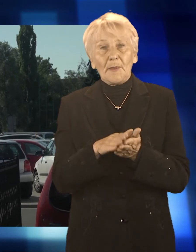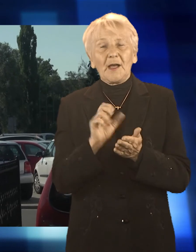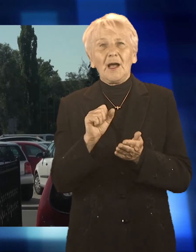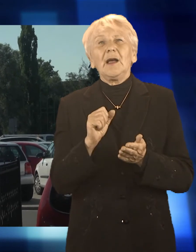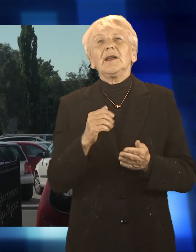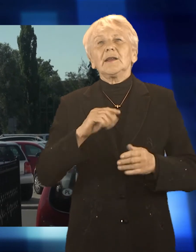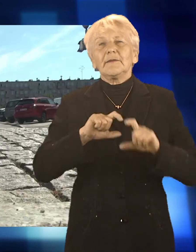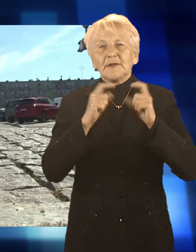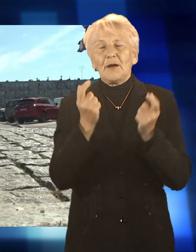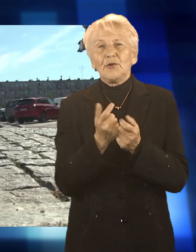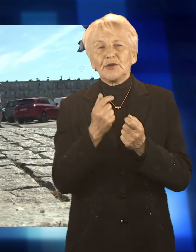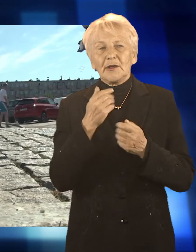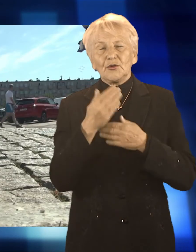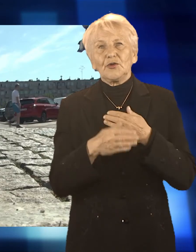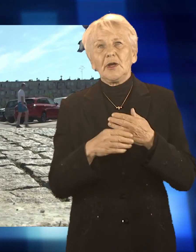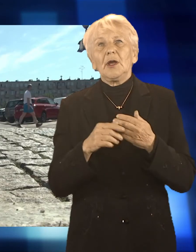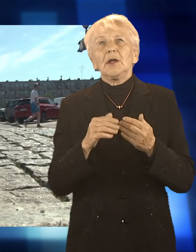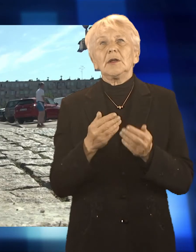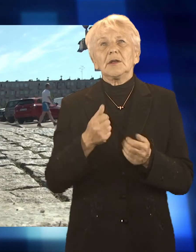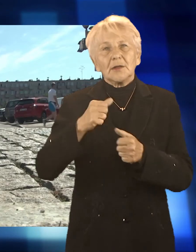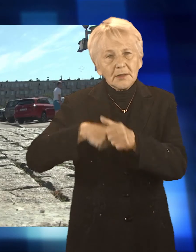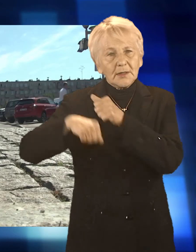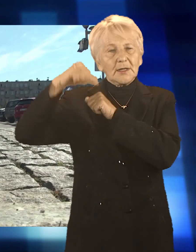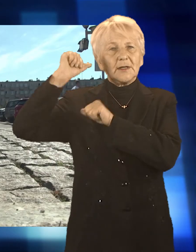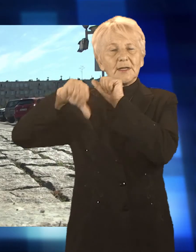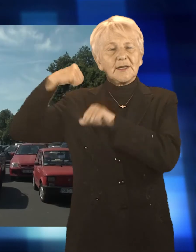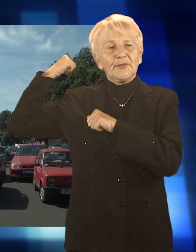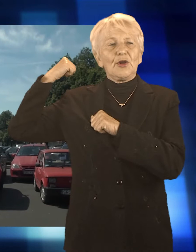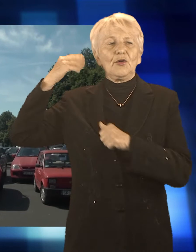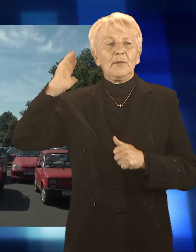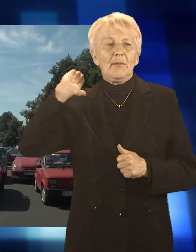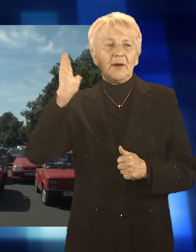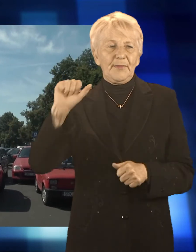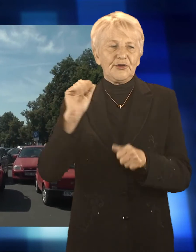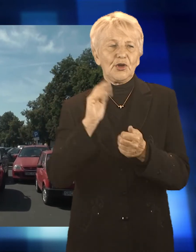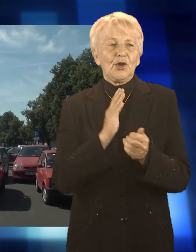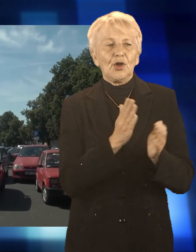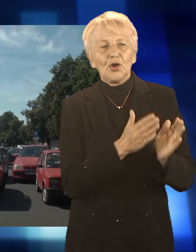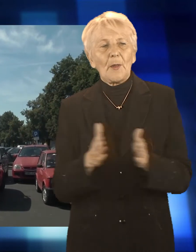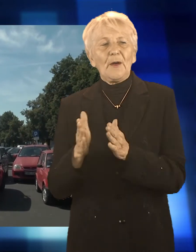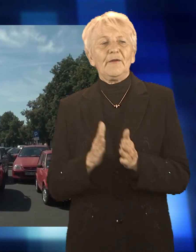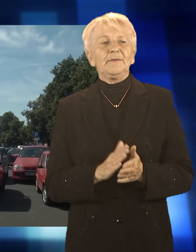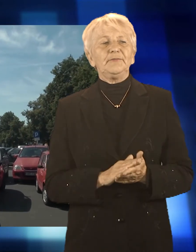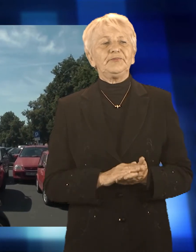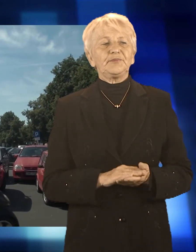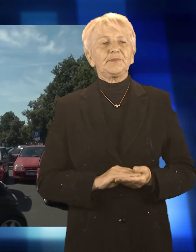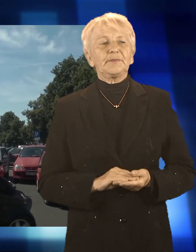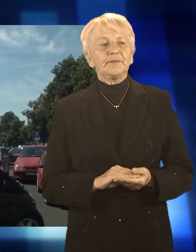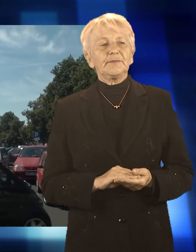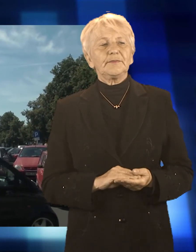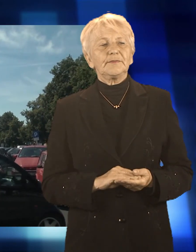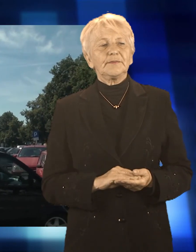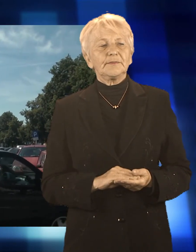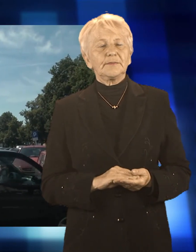inwestycję na Placu Długosza. Dariusz Polowy zrezygnował wówczas z unijnego dofinansowania, które na modernizację tej części centrum pozyskał poprzedni włodarz